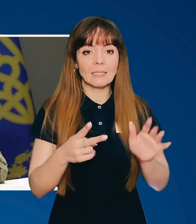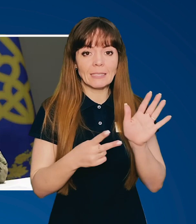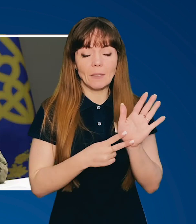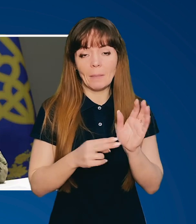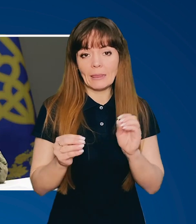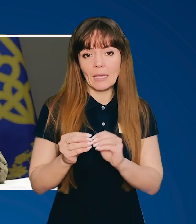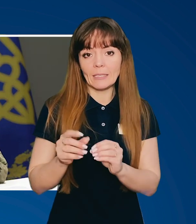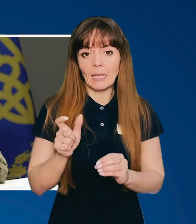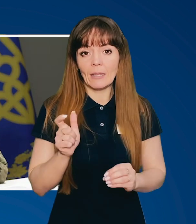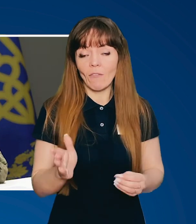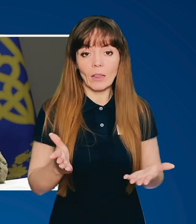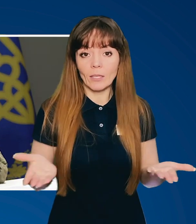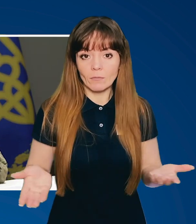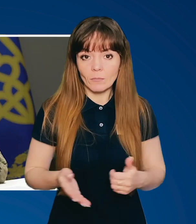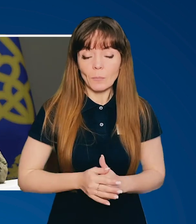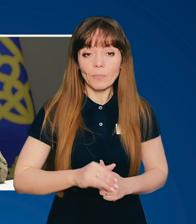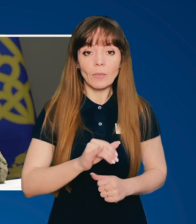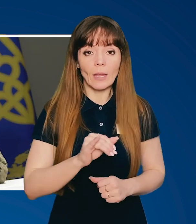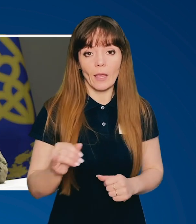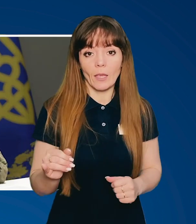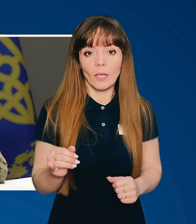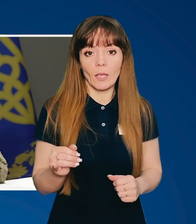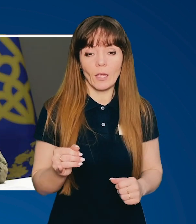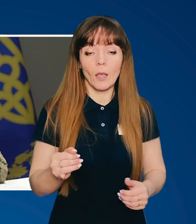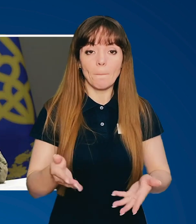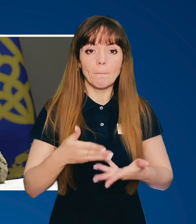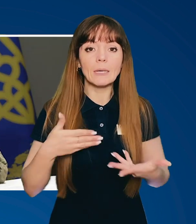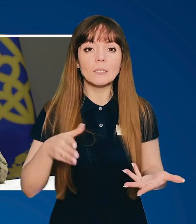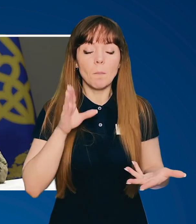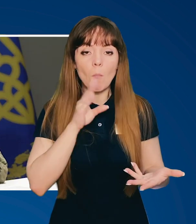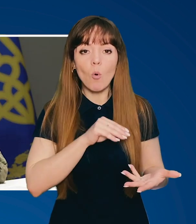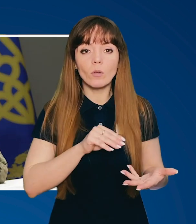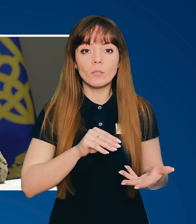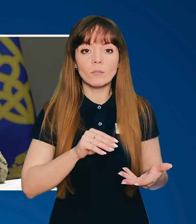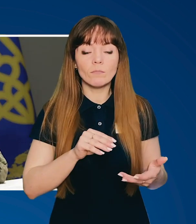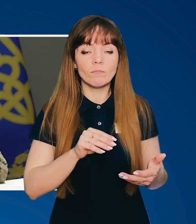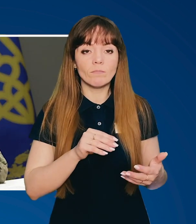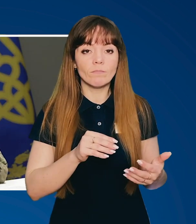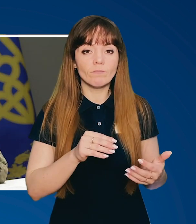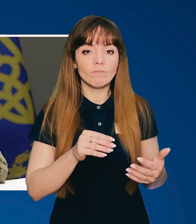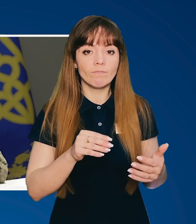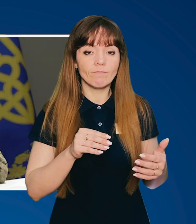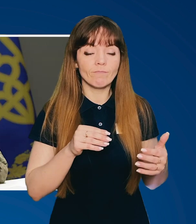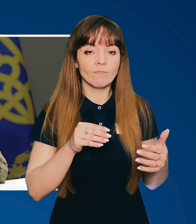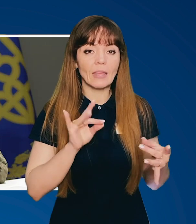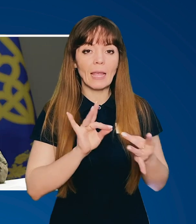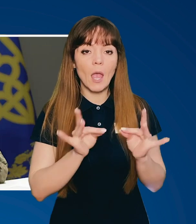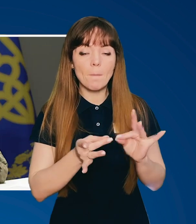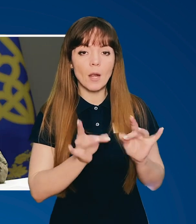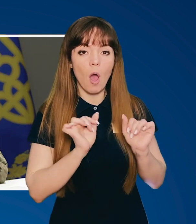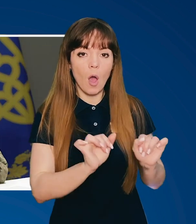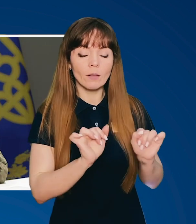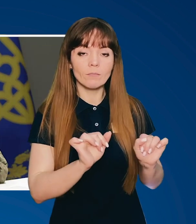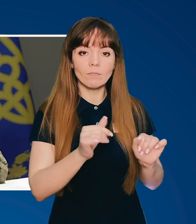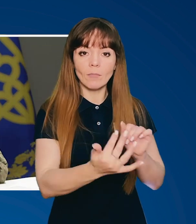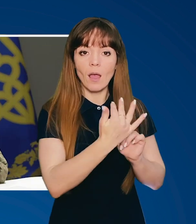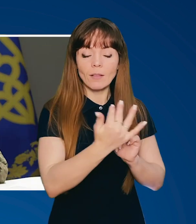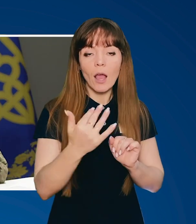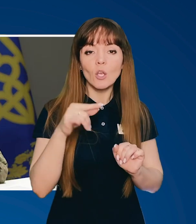за 7-10 хвилин. І ми змогли відбити всі кібер-атаки Російської